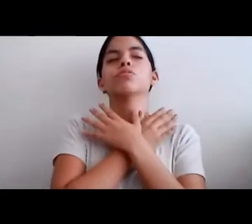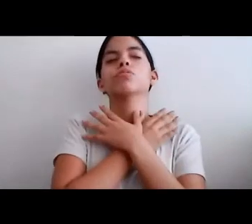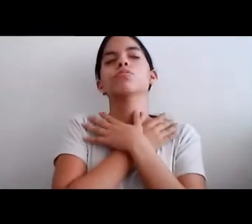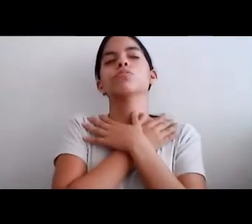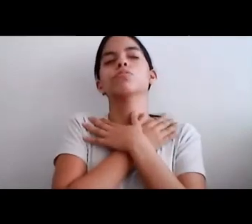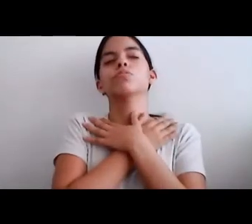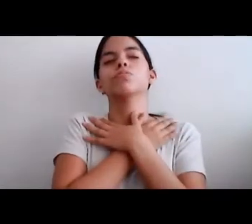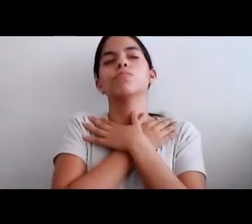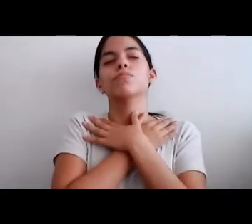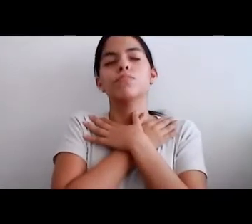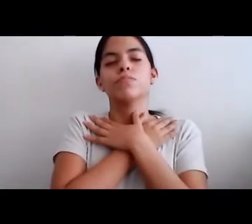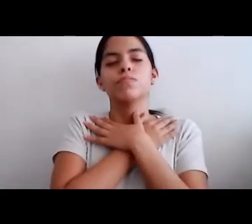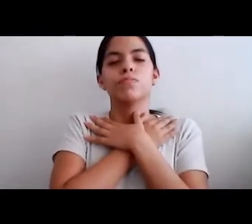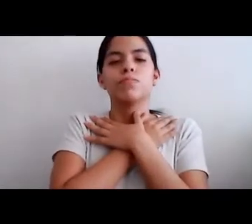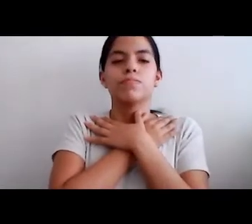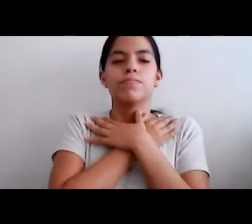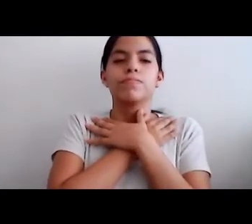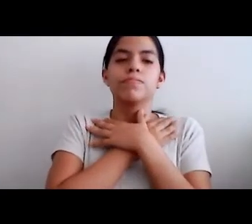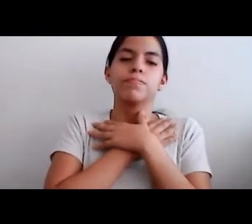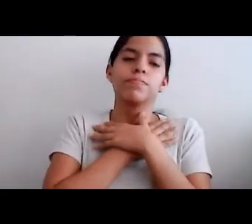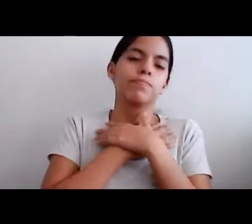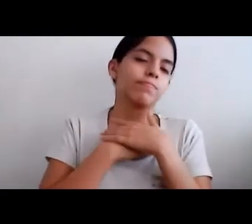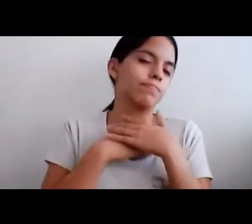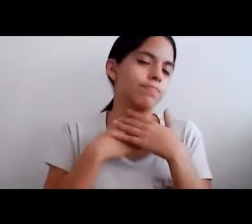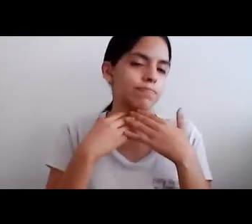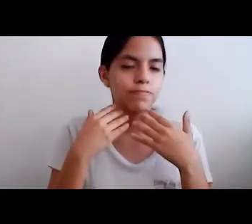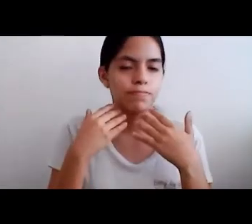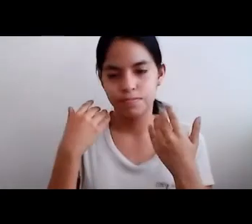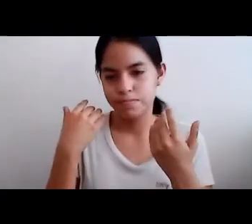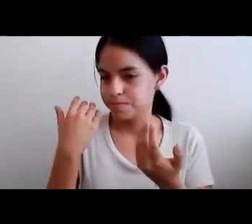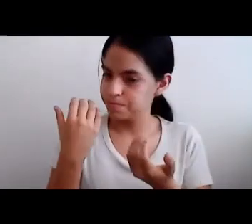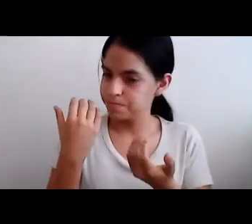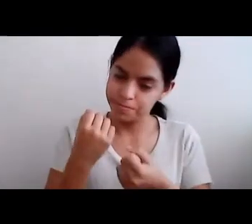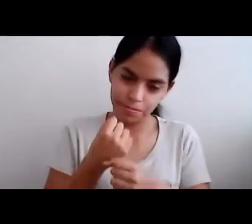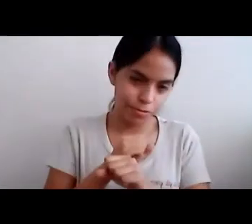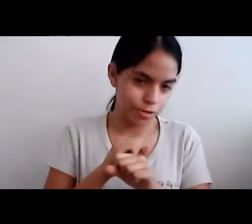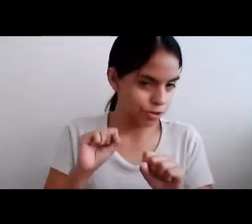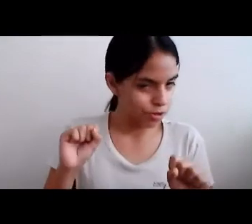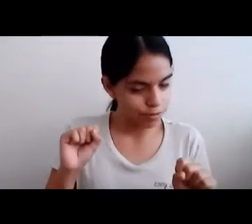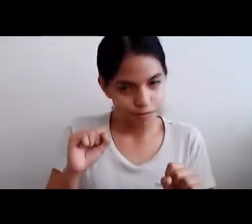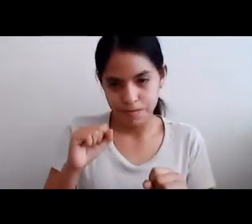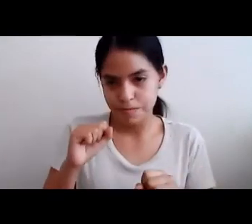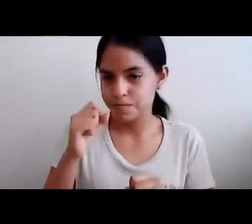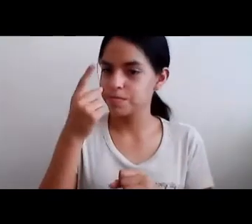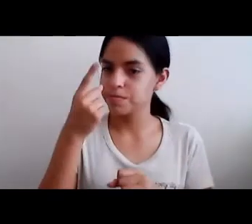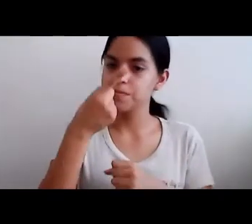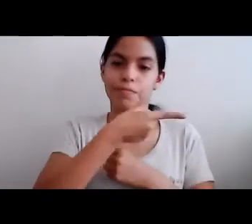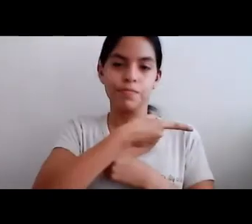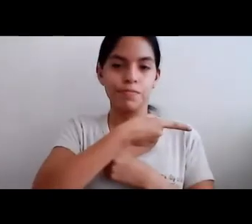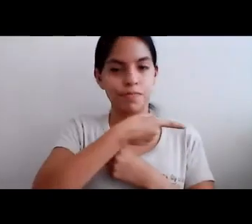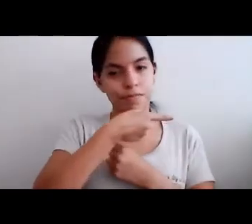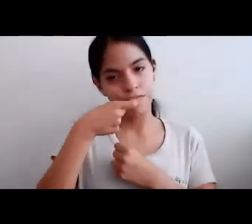Así estaba La princesa Sobre Su Aposento